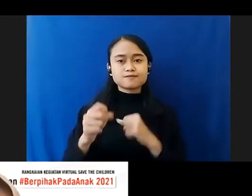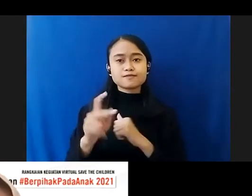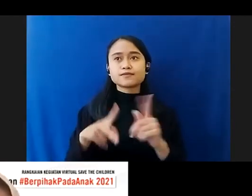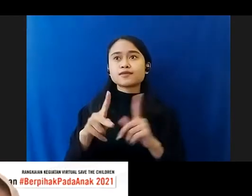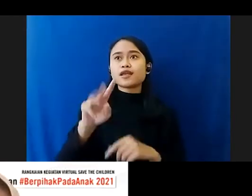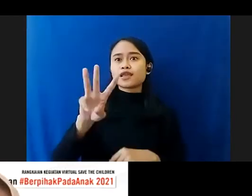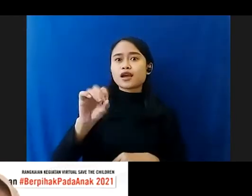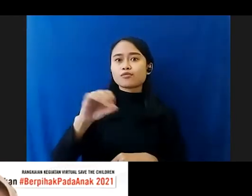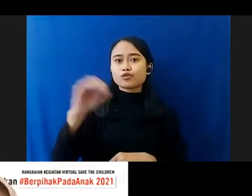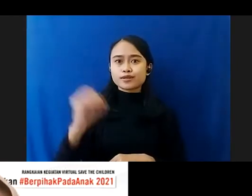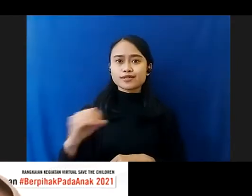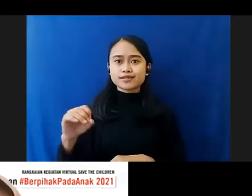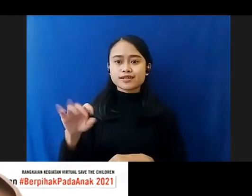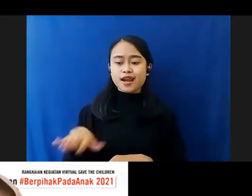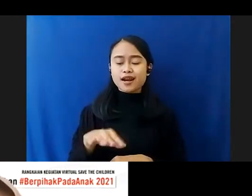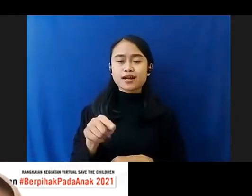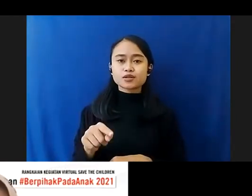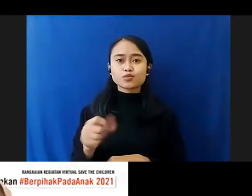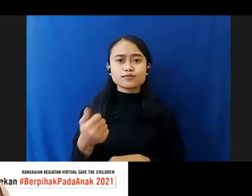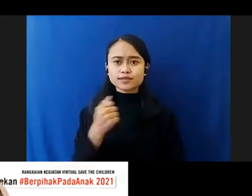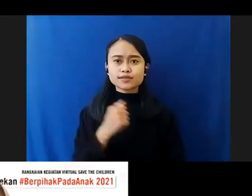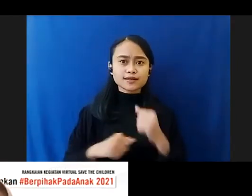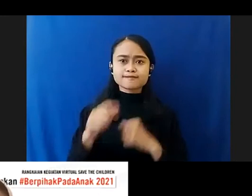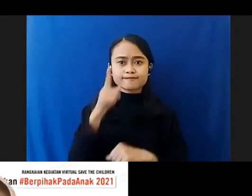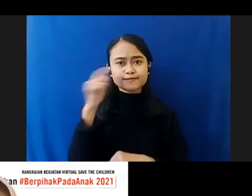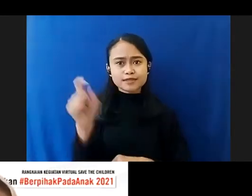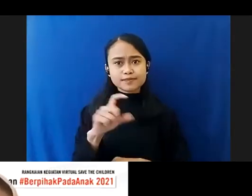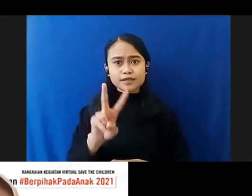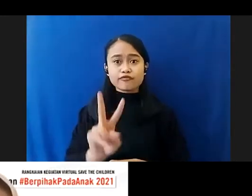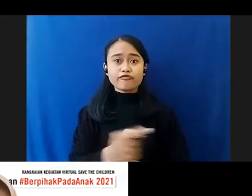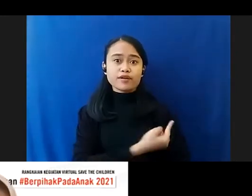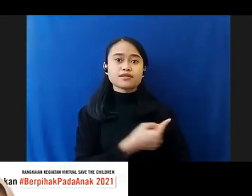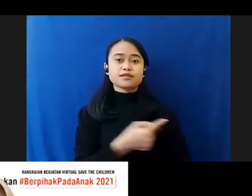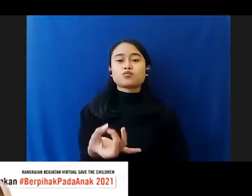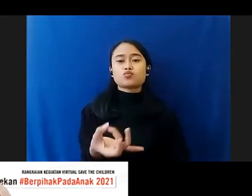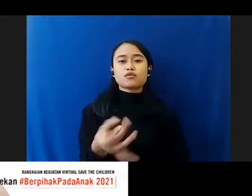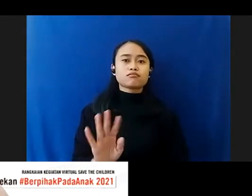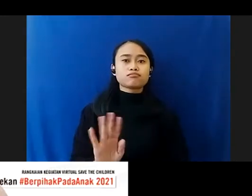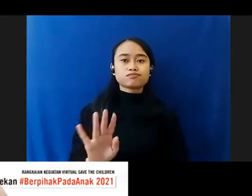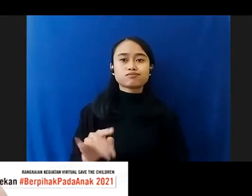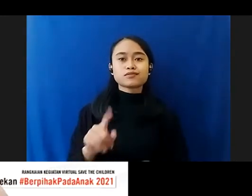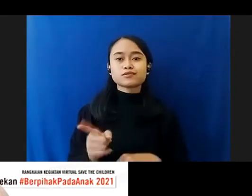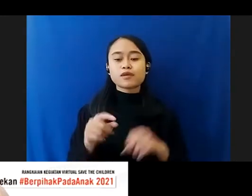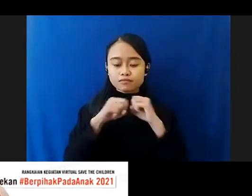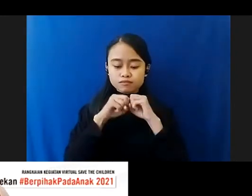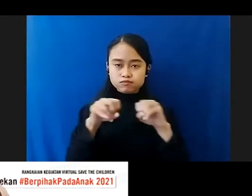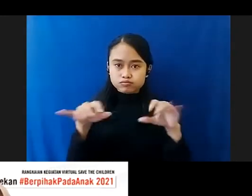Segera Mendapatkan Vaksin Ini Bukan Hal Yang Mudah Karena Tersebar Di Berbagai Penjuru